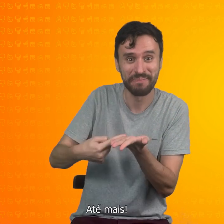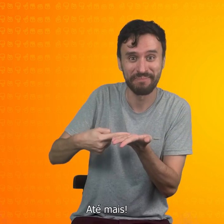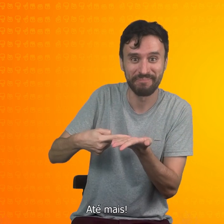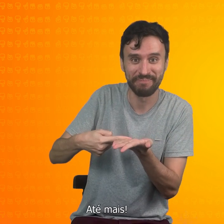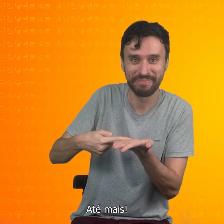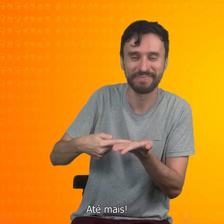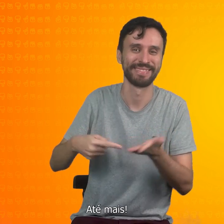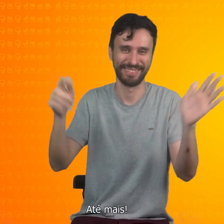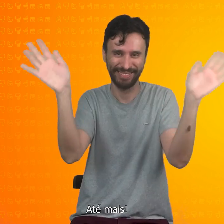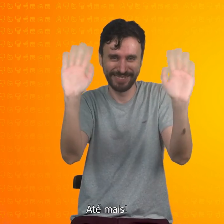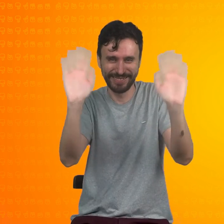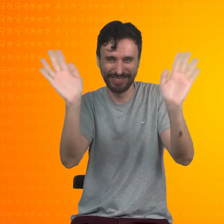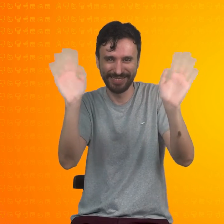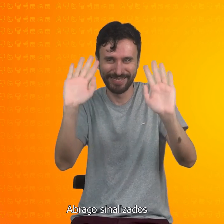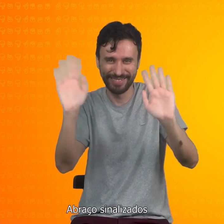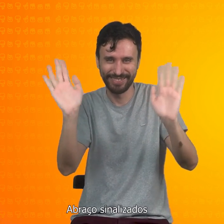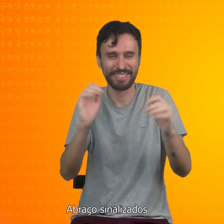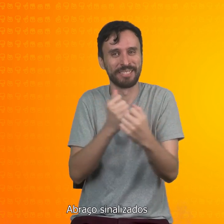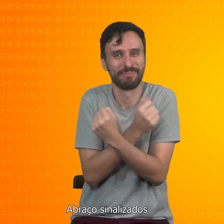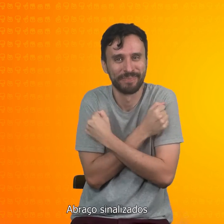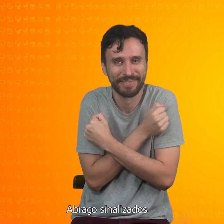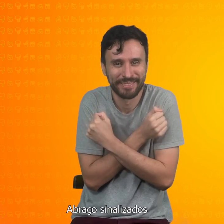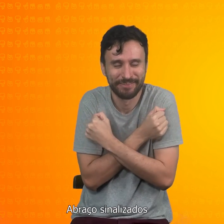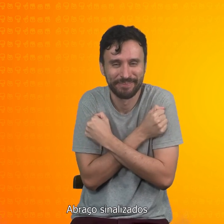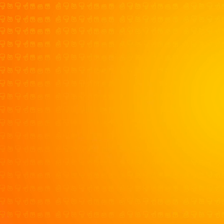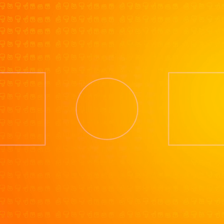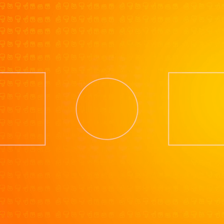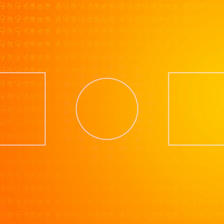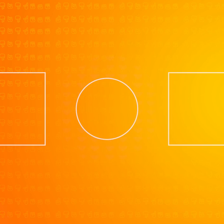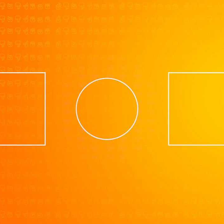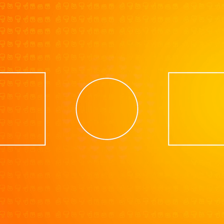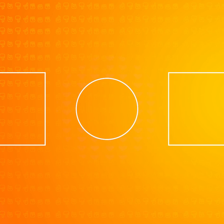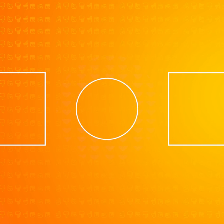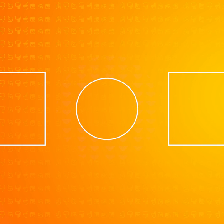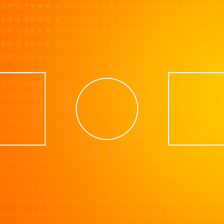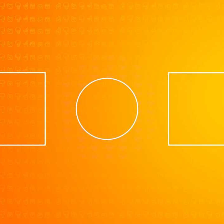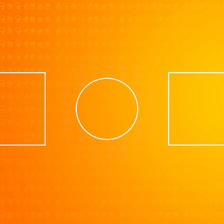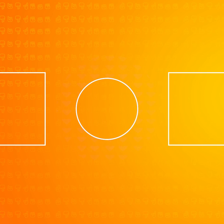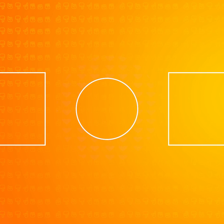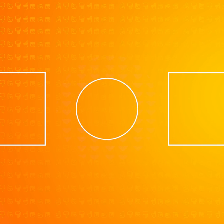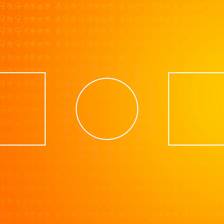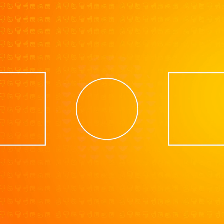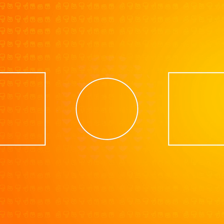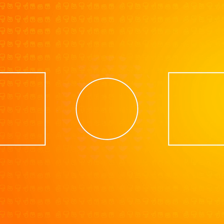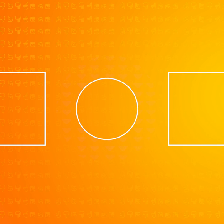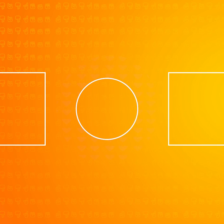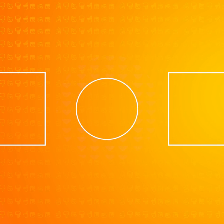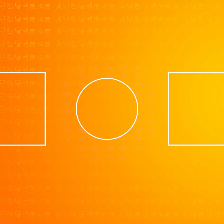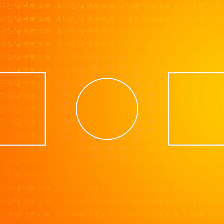Até mais! Abraços sinalizados! Música Música Música